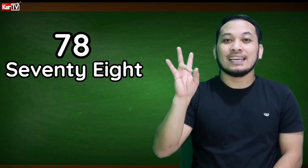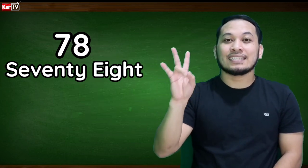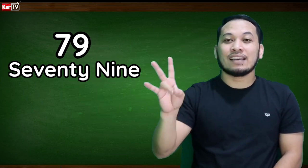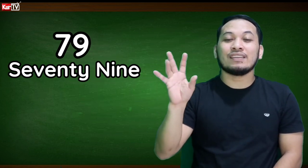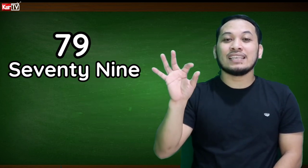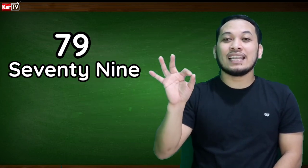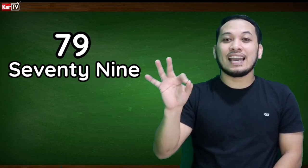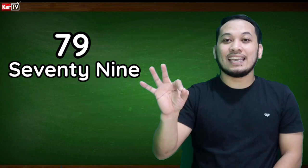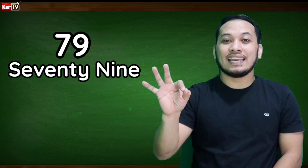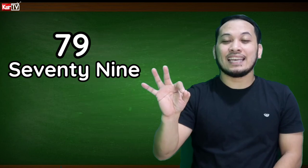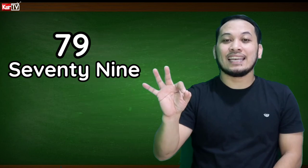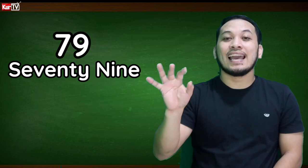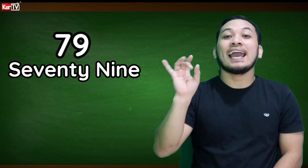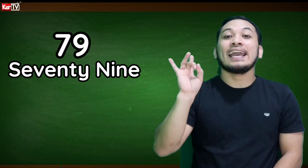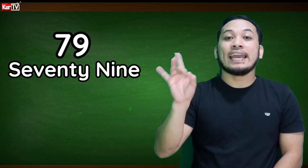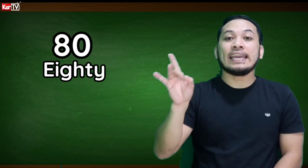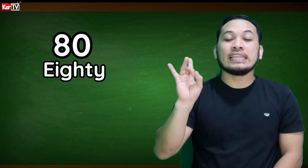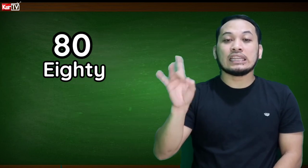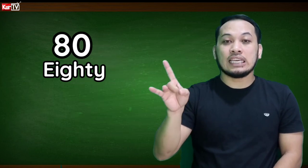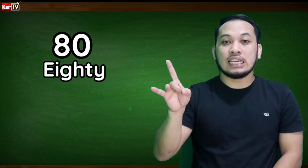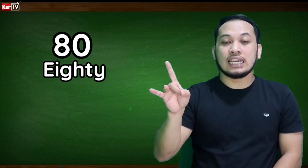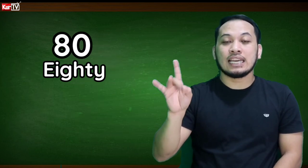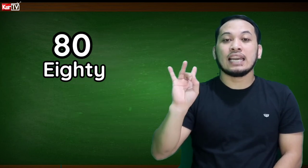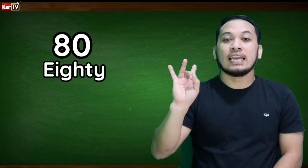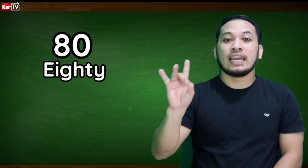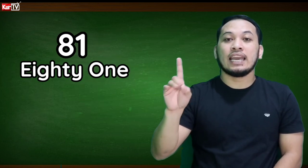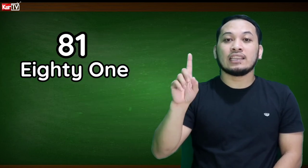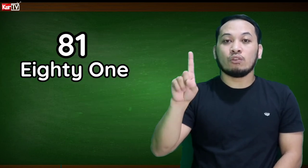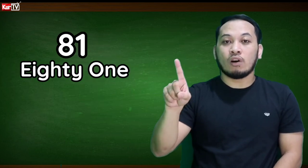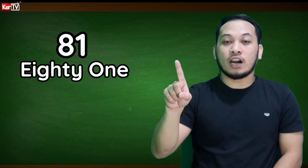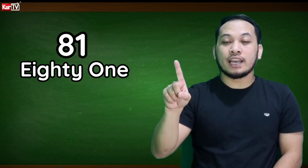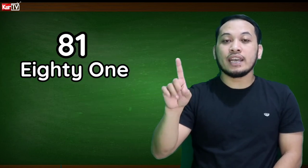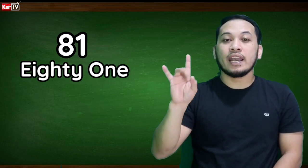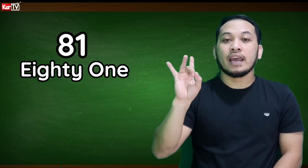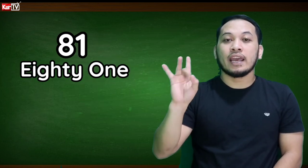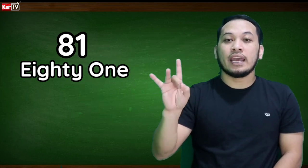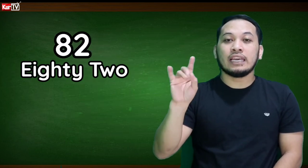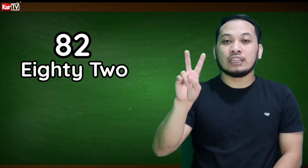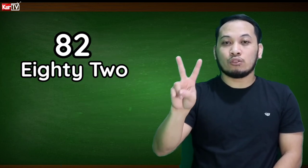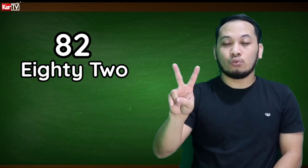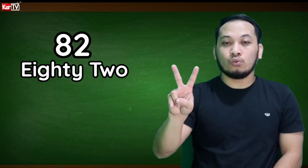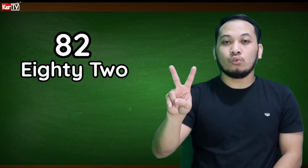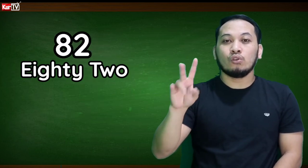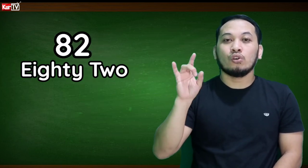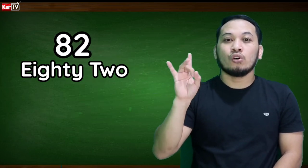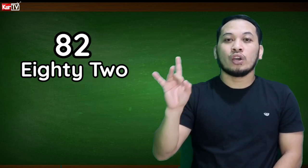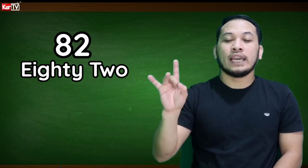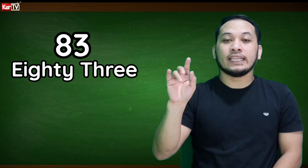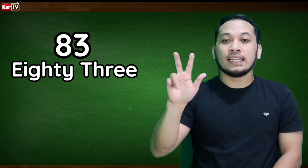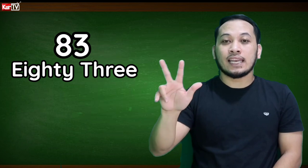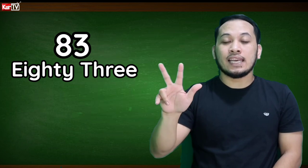79, 80, 81, 82, 83,